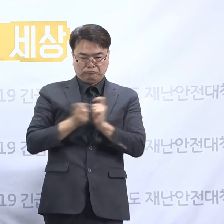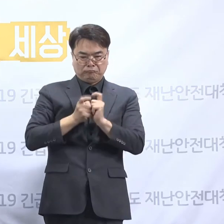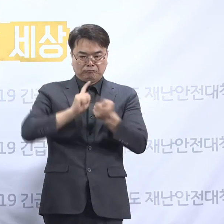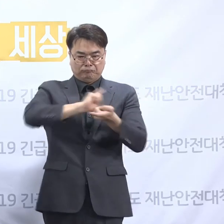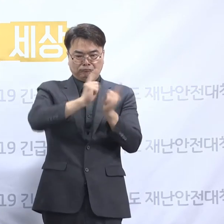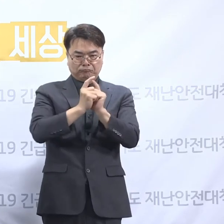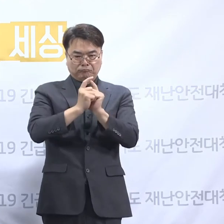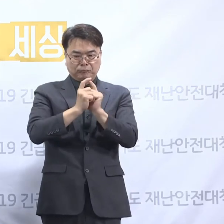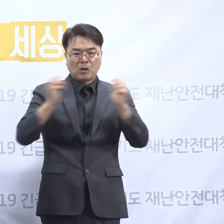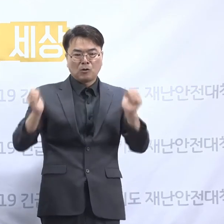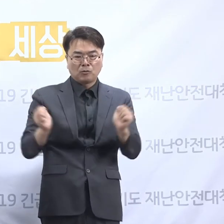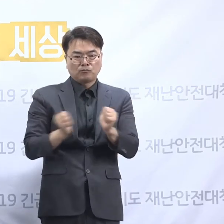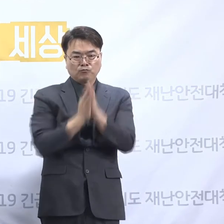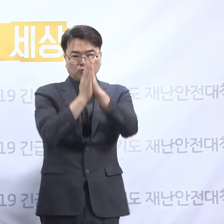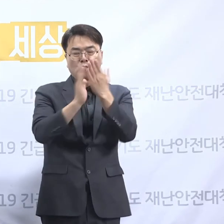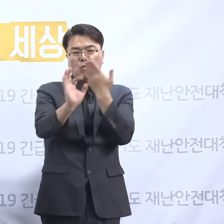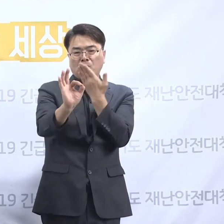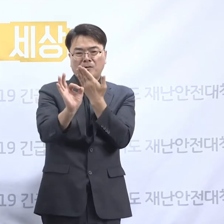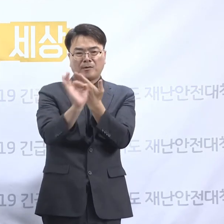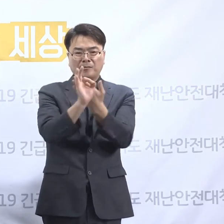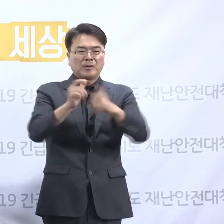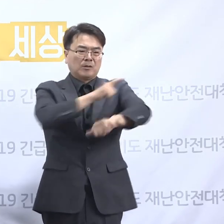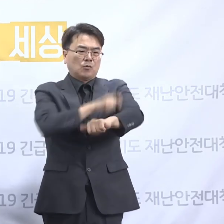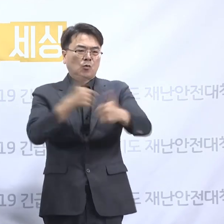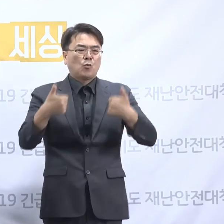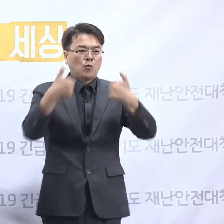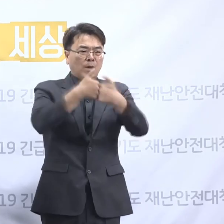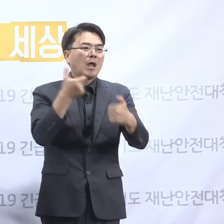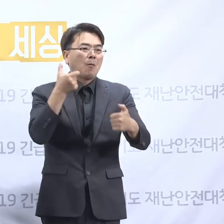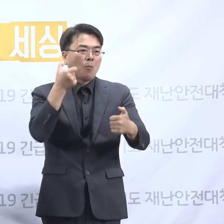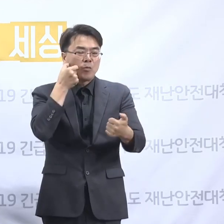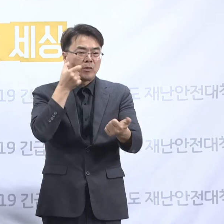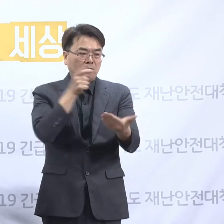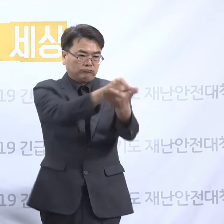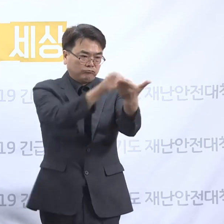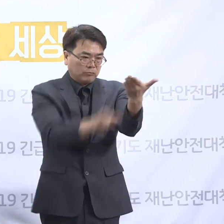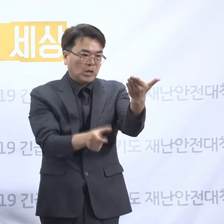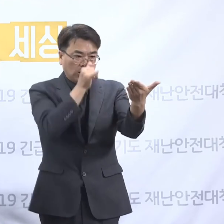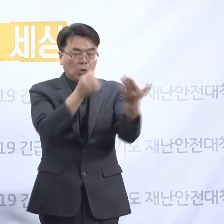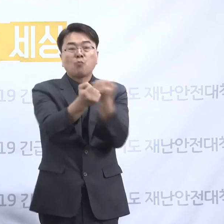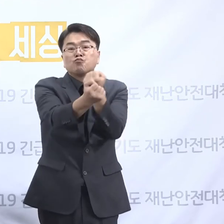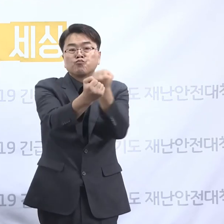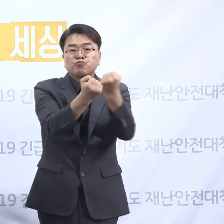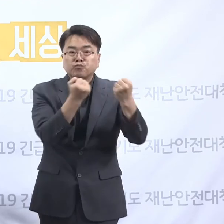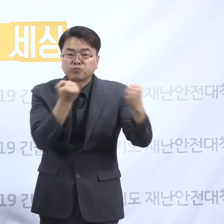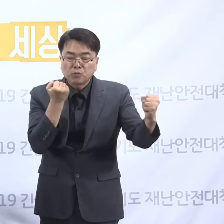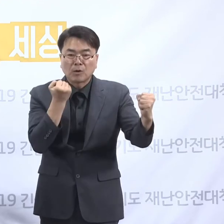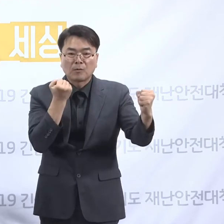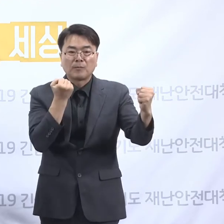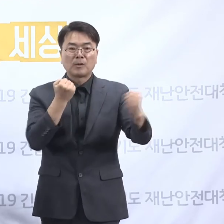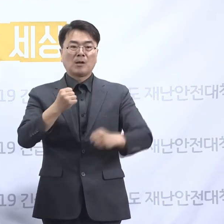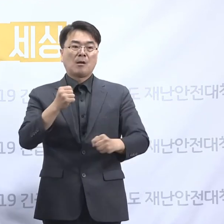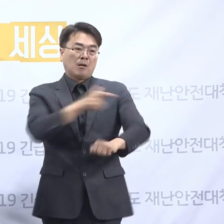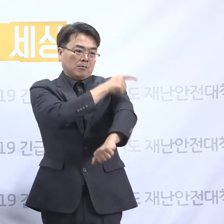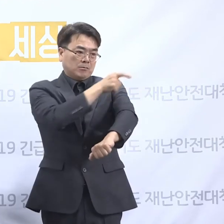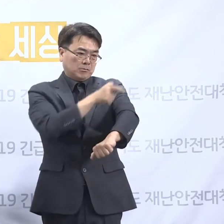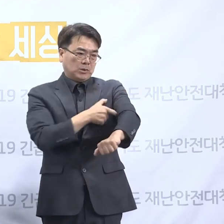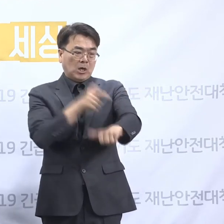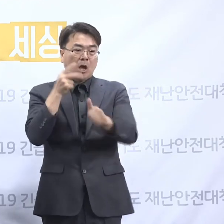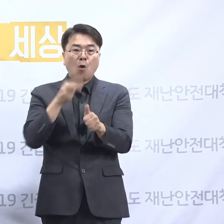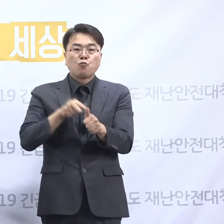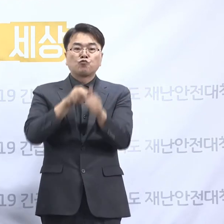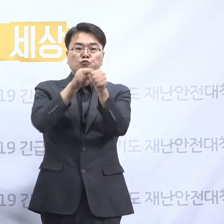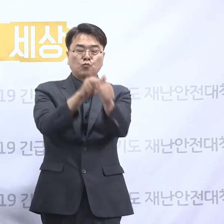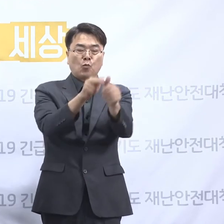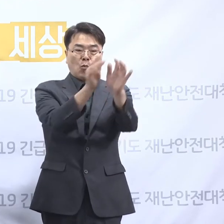충돌하는 것을 방지하기 위한 목적인데 이러한 제척제도를 규정한 정관을 위반하여 이사 후보자가